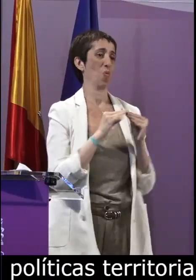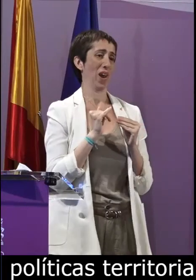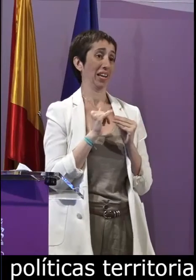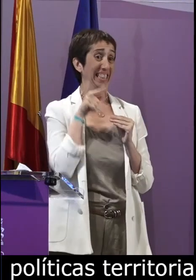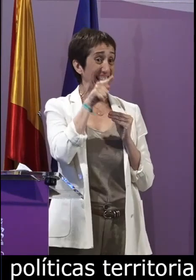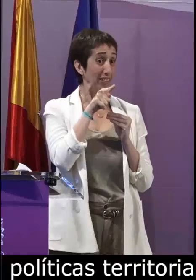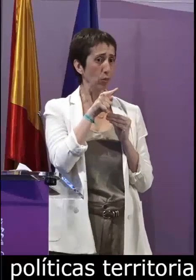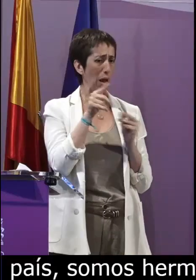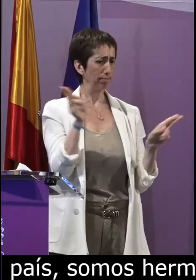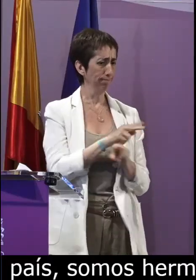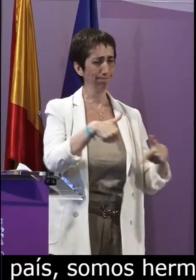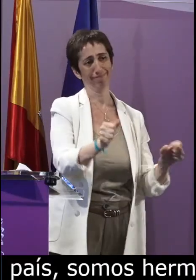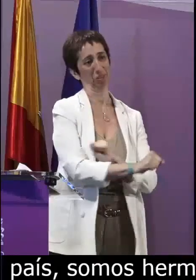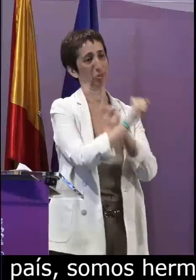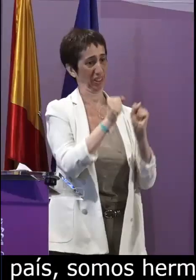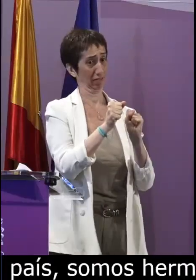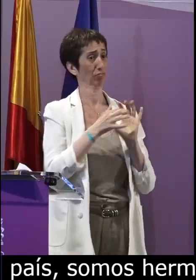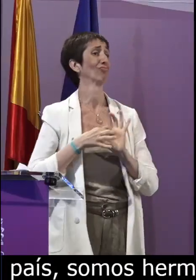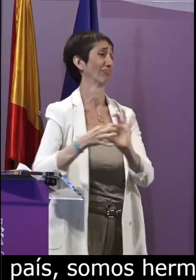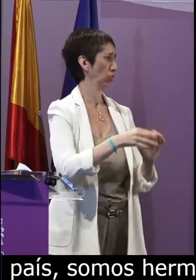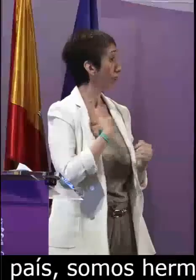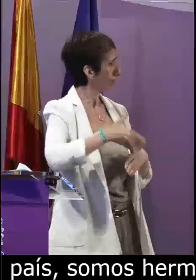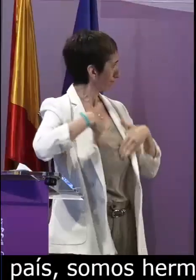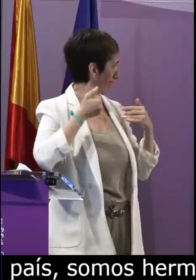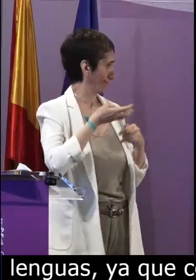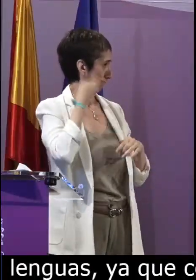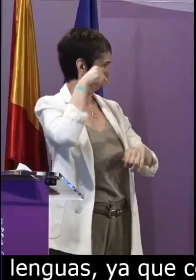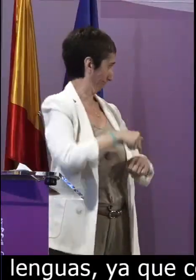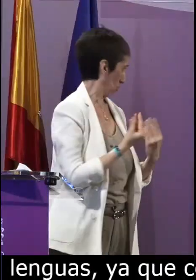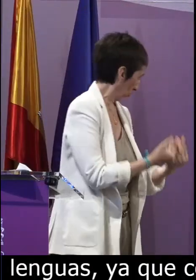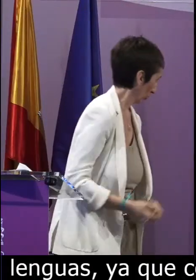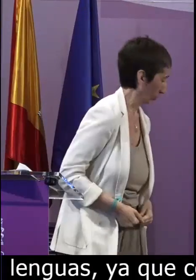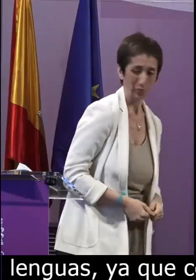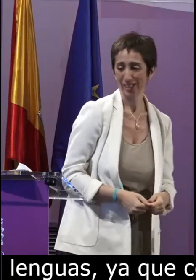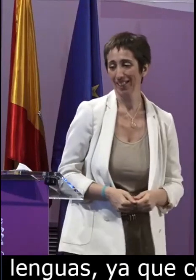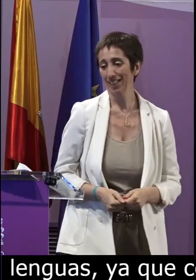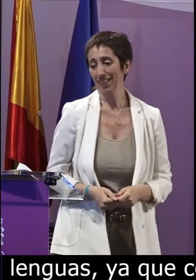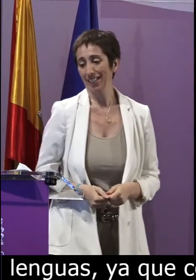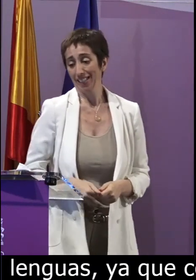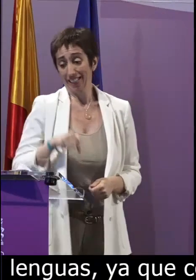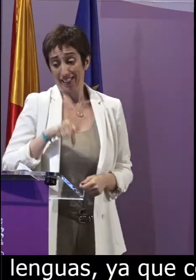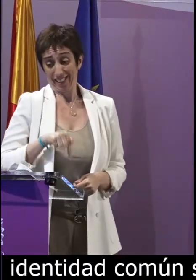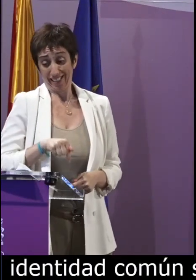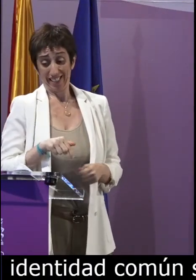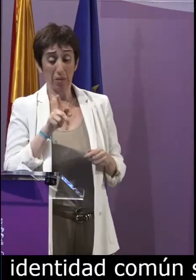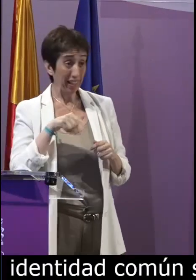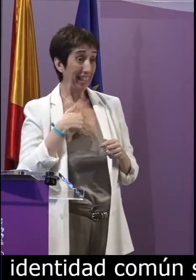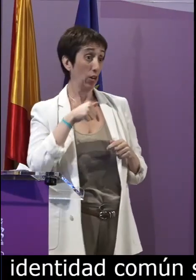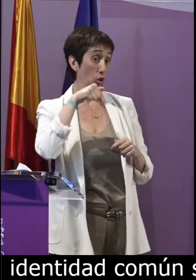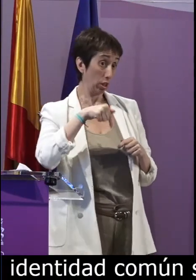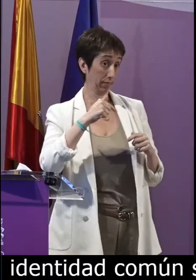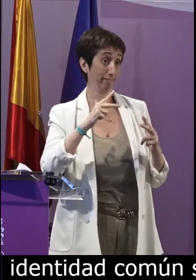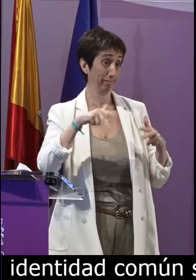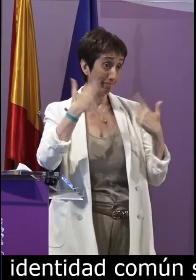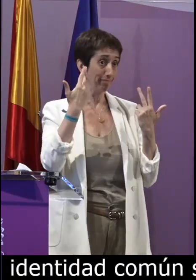comparten no sólo una identidad común sino también una historia que no podemos deshacer por eso me siento especialmente orgullosa de